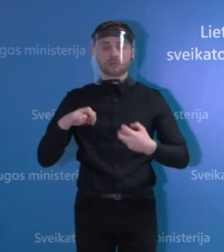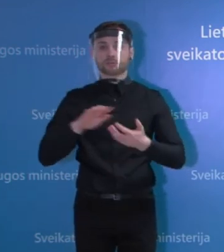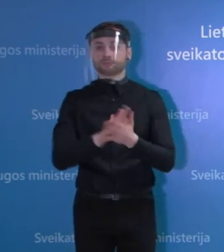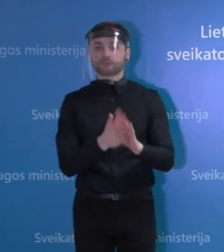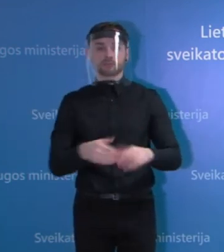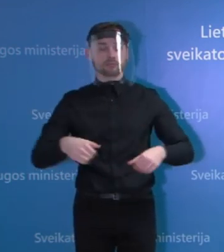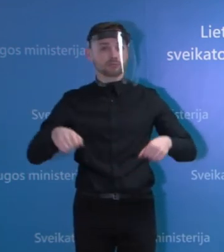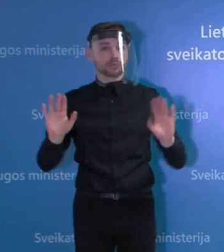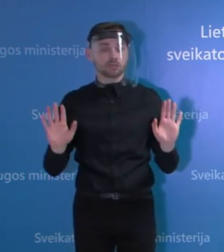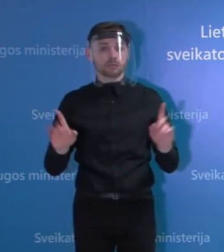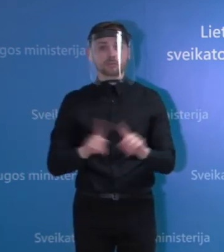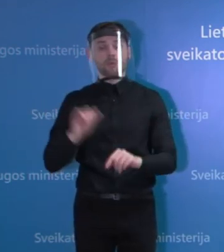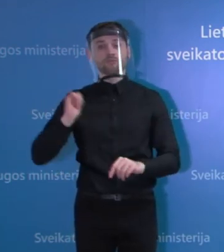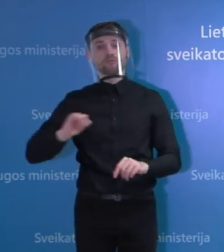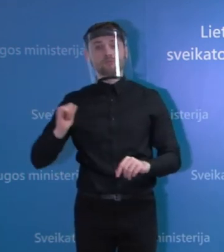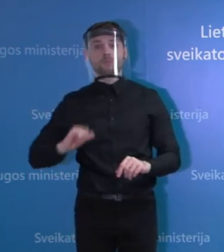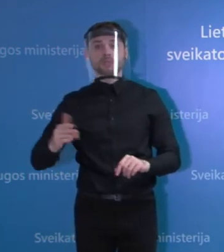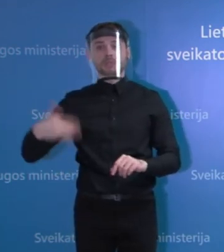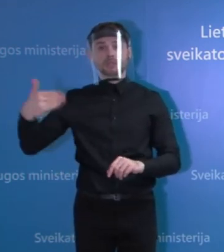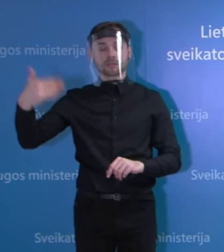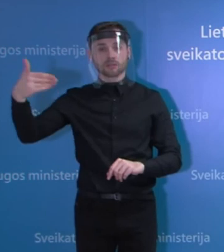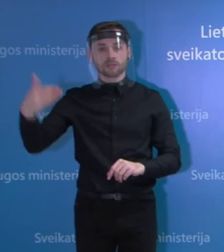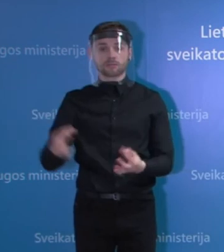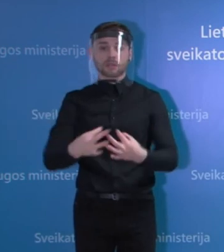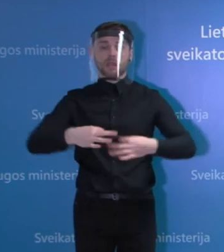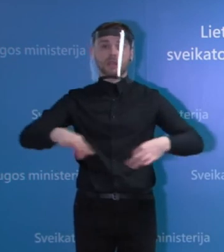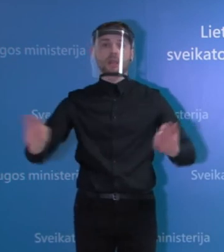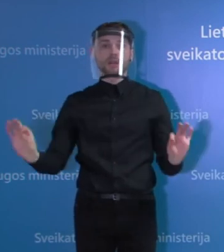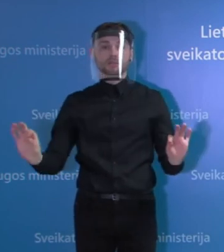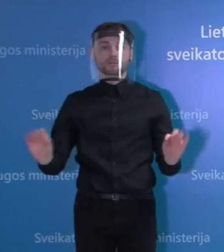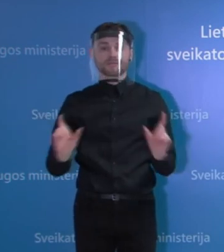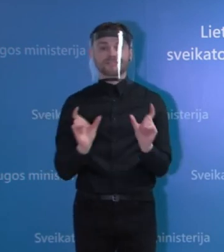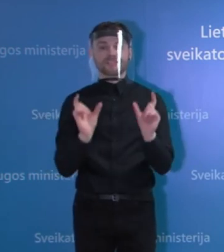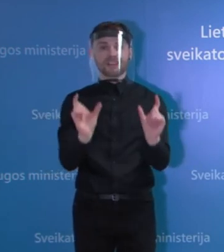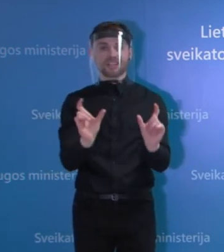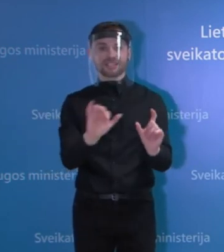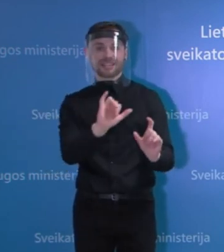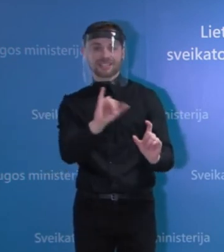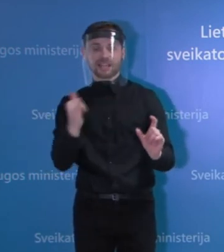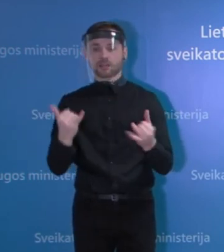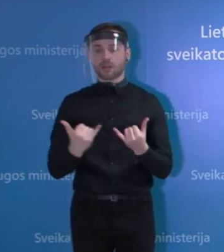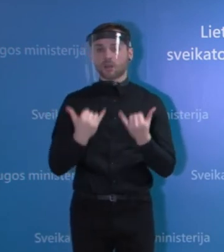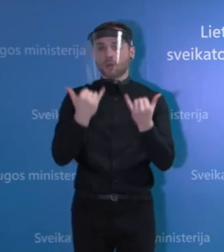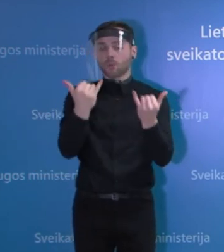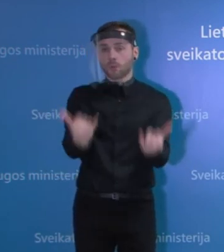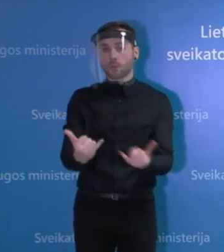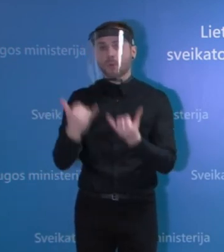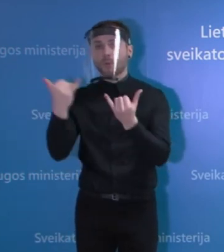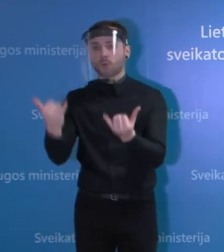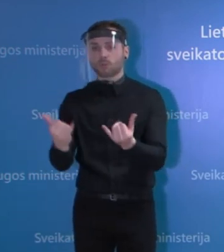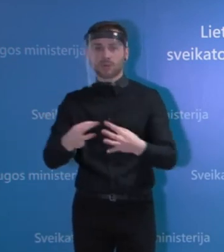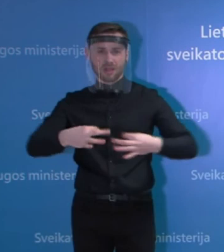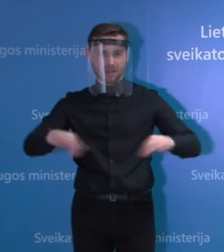kad sunkiai pavyks tvarkyti su pacientus, rautais atlaisvinus karantino sąlygas ar jas atšaukus. Kaip